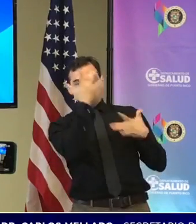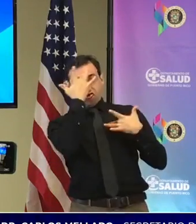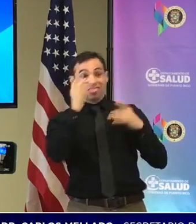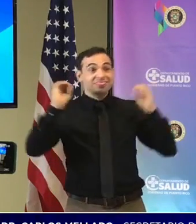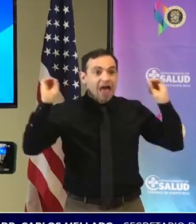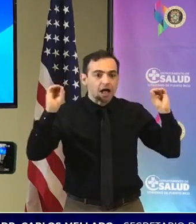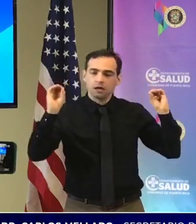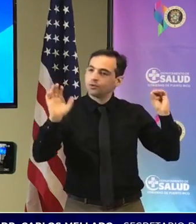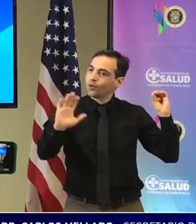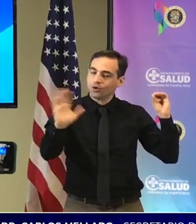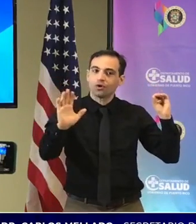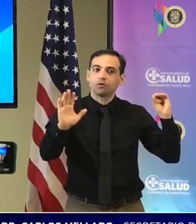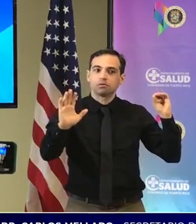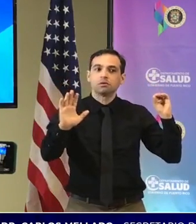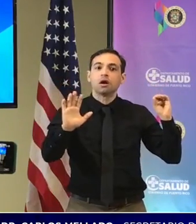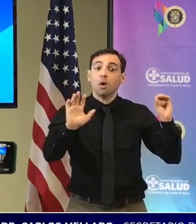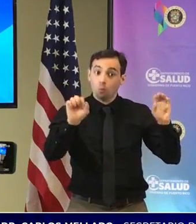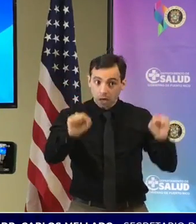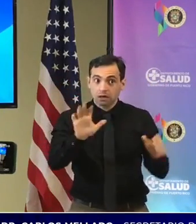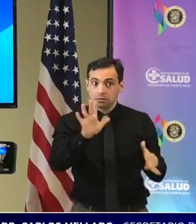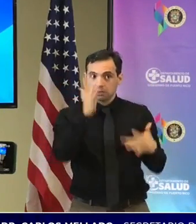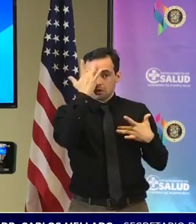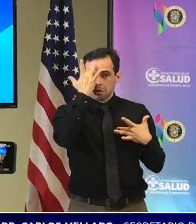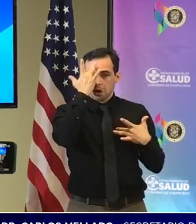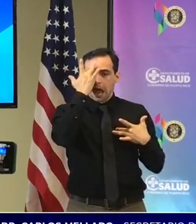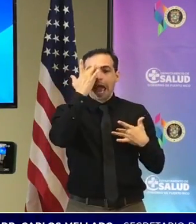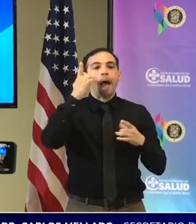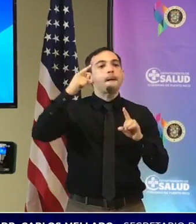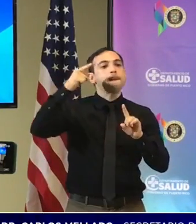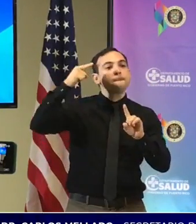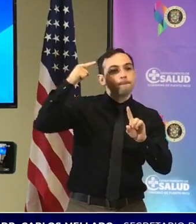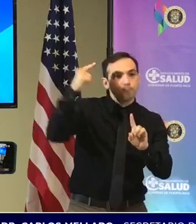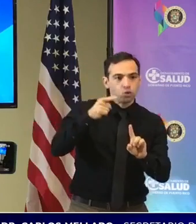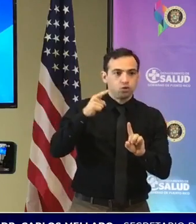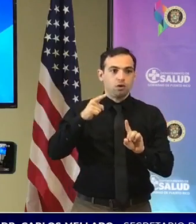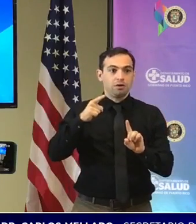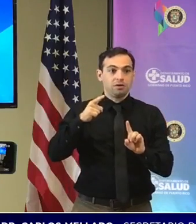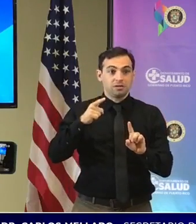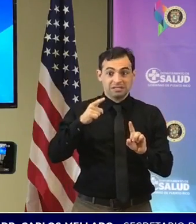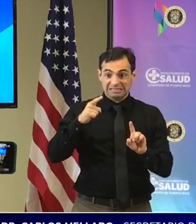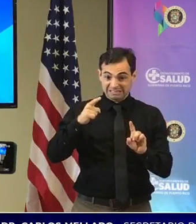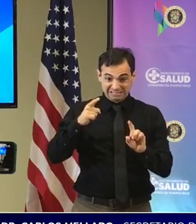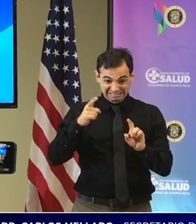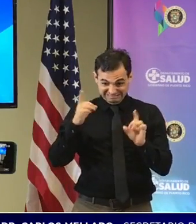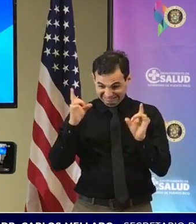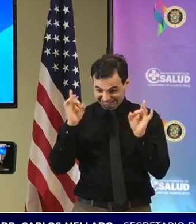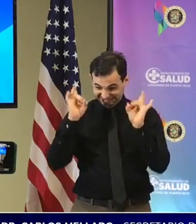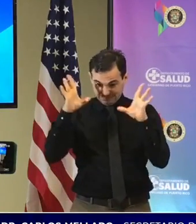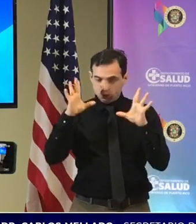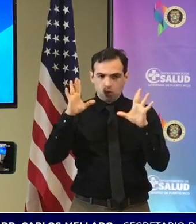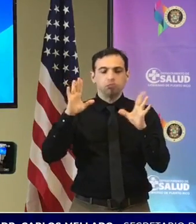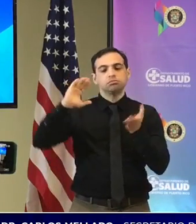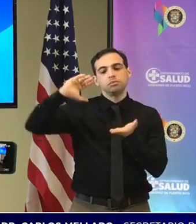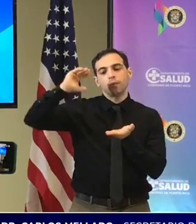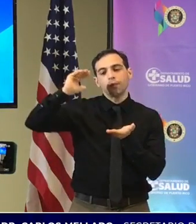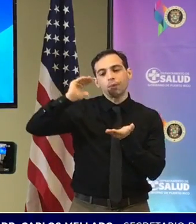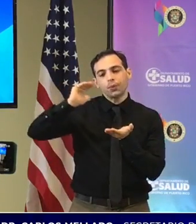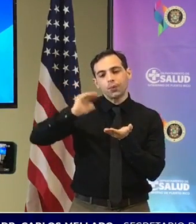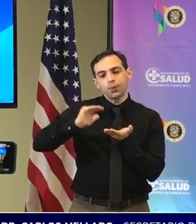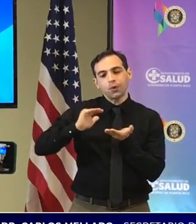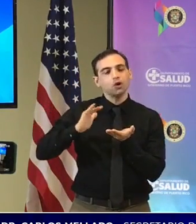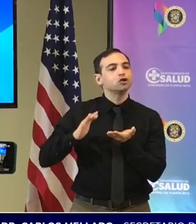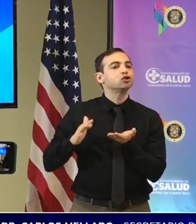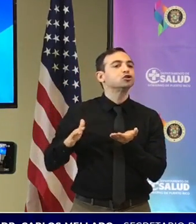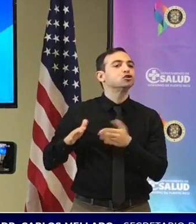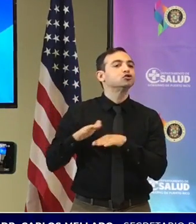mortalidad por lo tanto nosotros estamos esperando más data para poder quizás decir pues mira vamos a incluirla como un